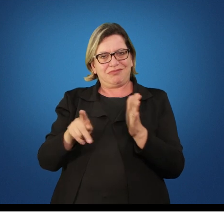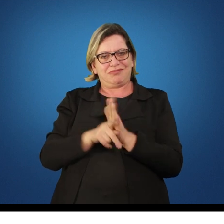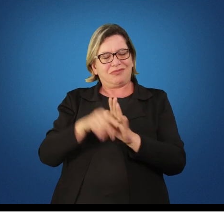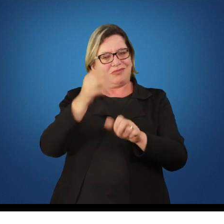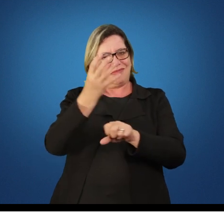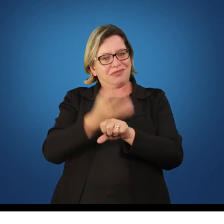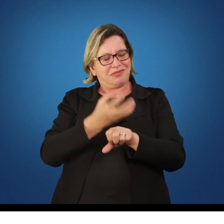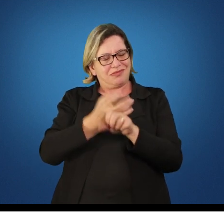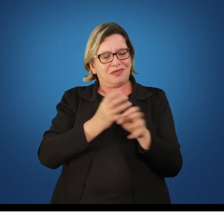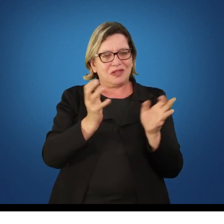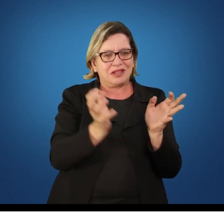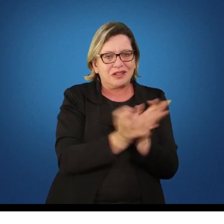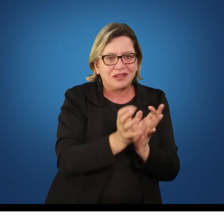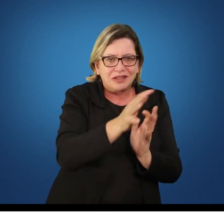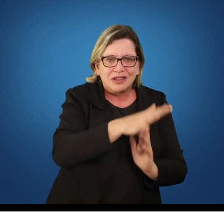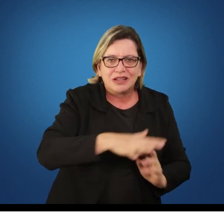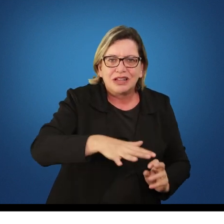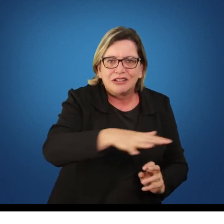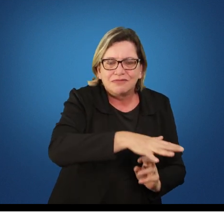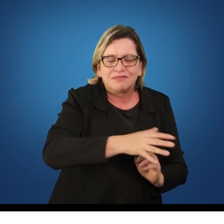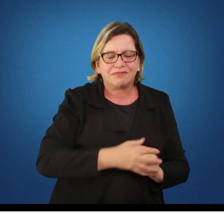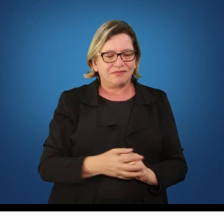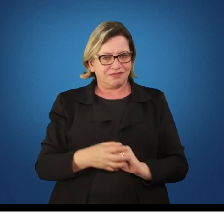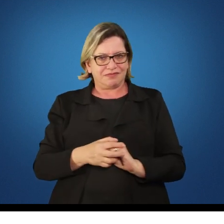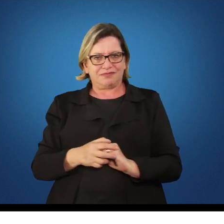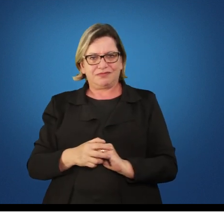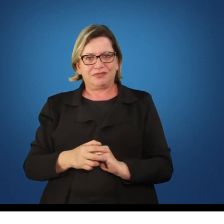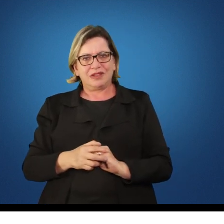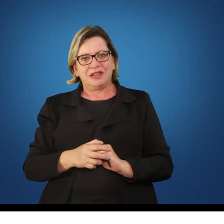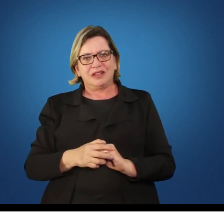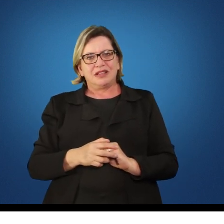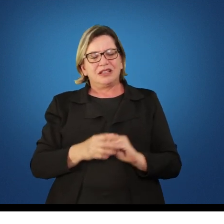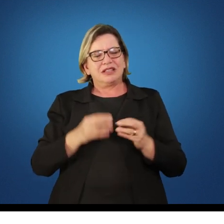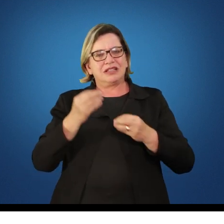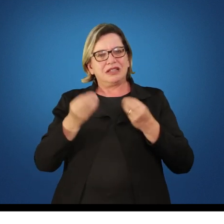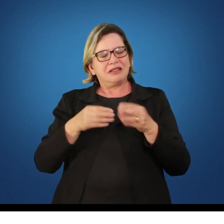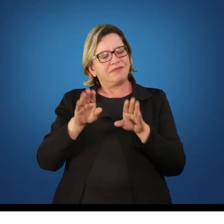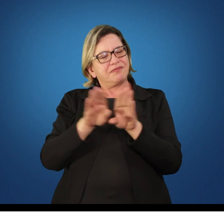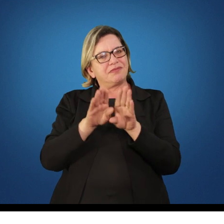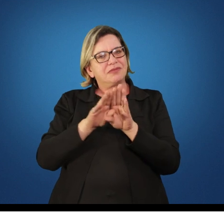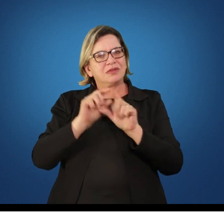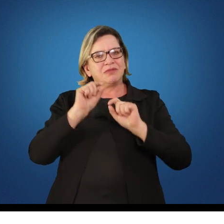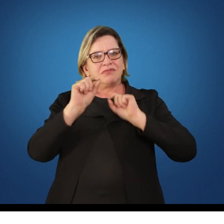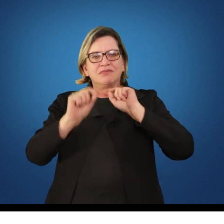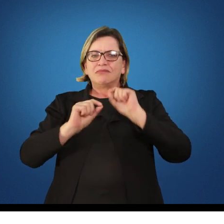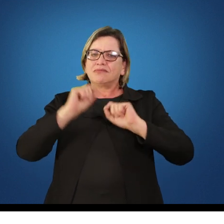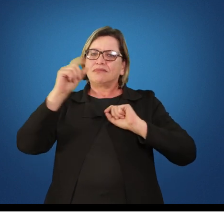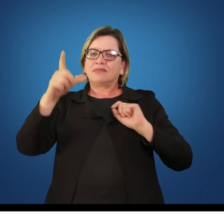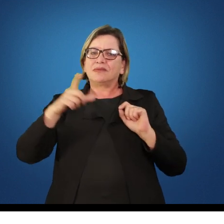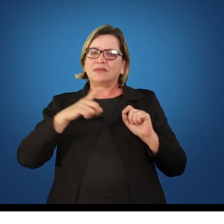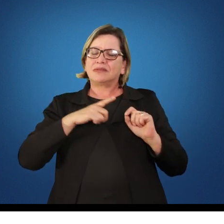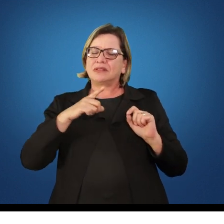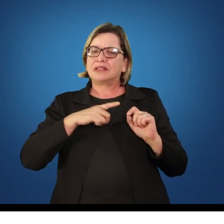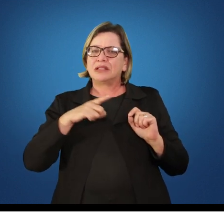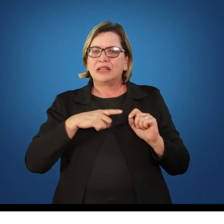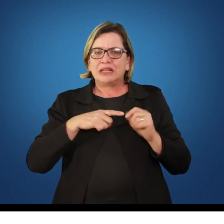coletivas, as modalidades coletivas. E esses componentes que existem no que diz respeito à separação